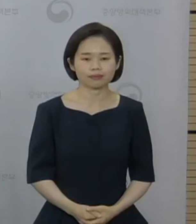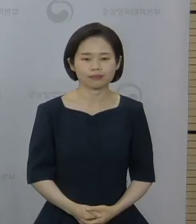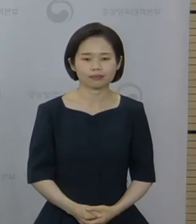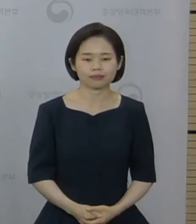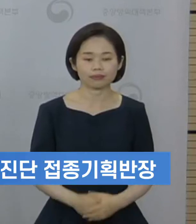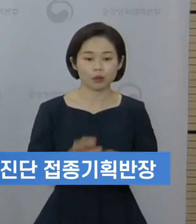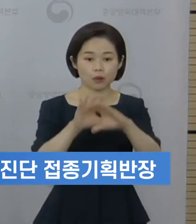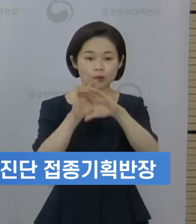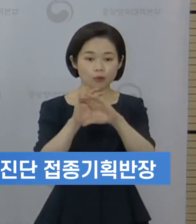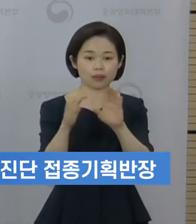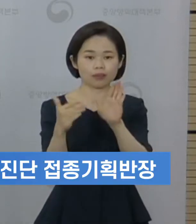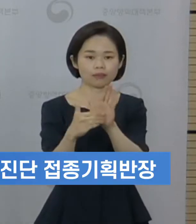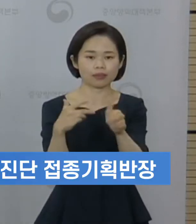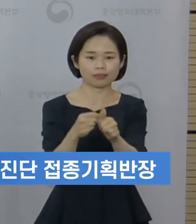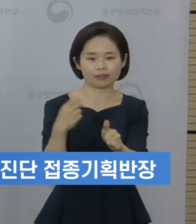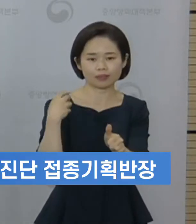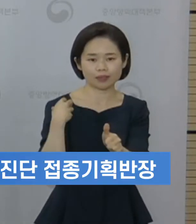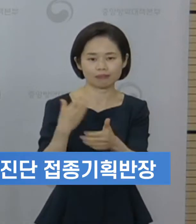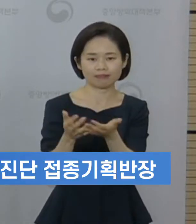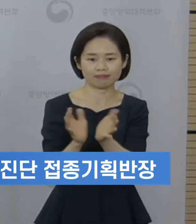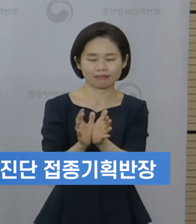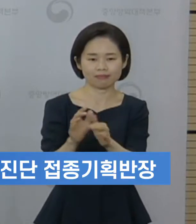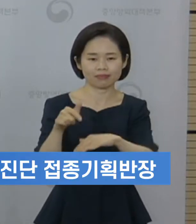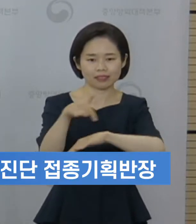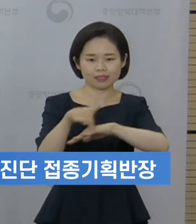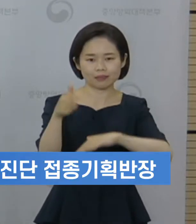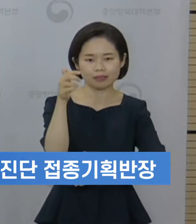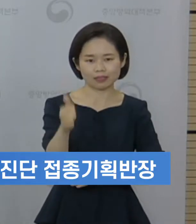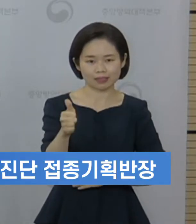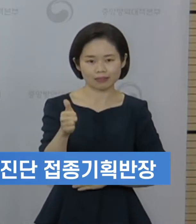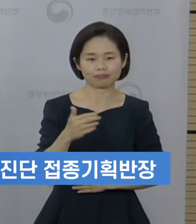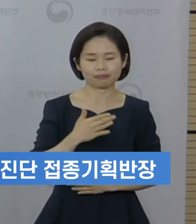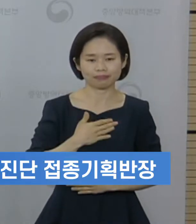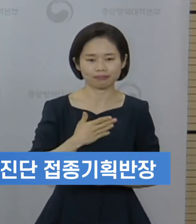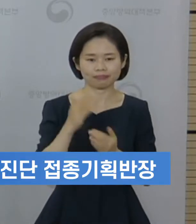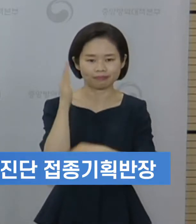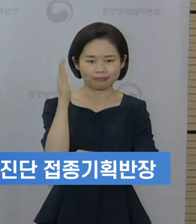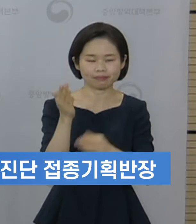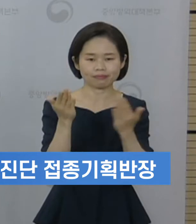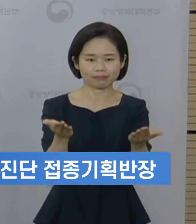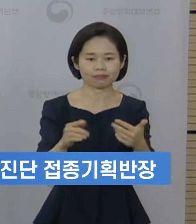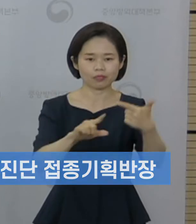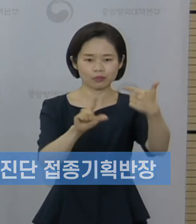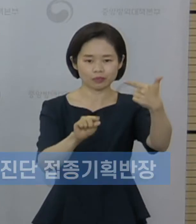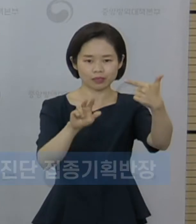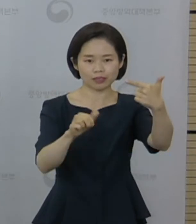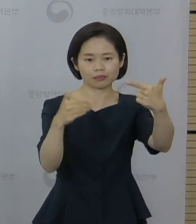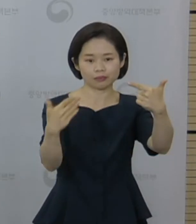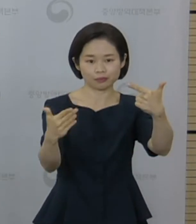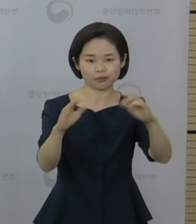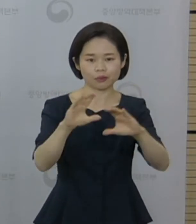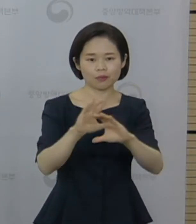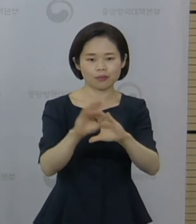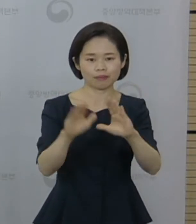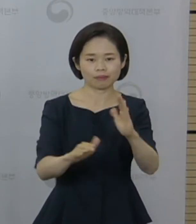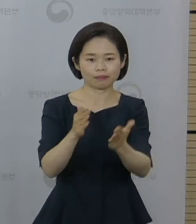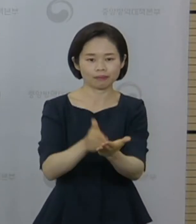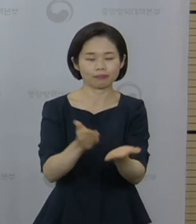코로나19 예방접종대응추진단의 접종기획반장입니다. 6월 29일 정례 브리핑을 시작하겠습니다.